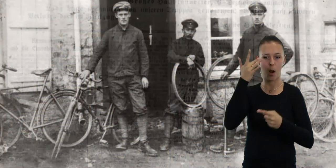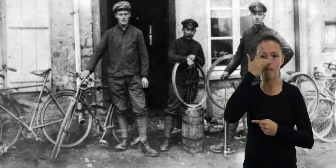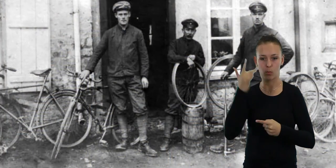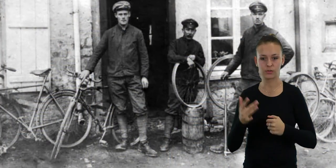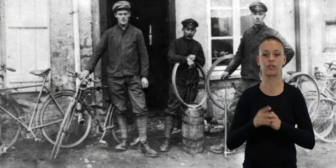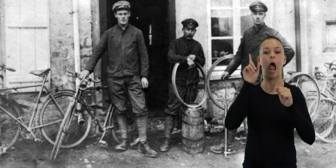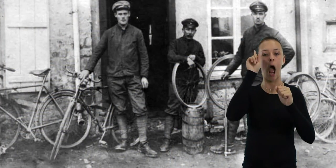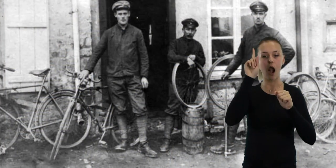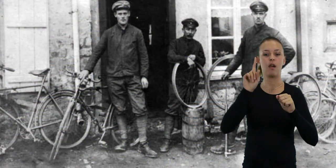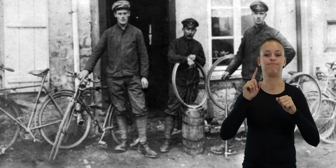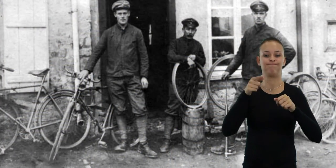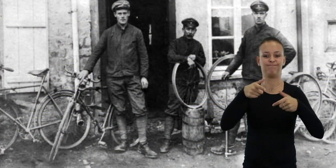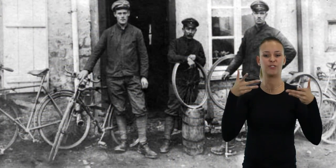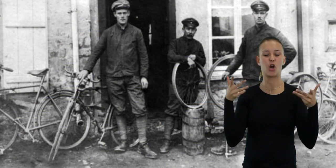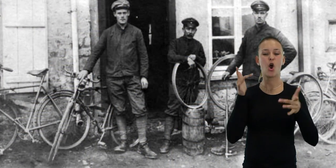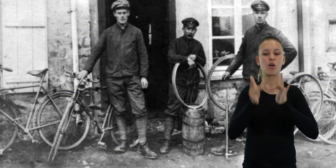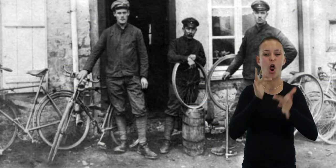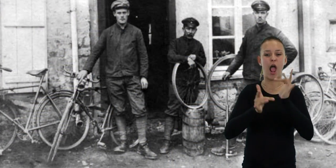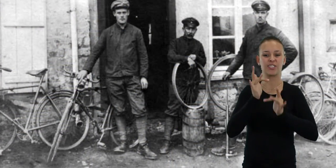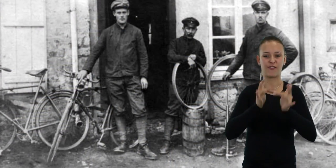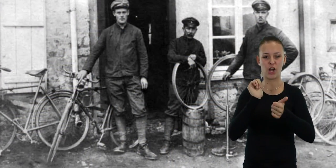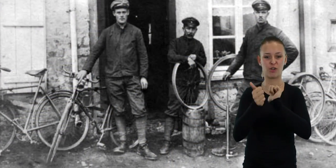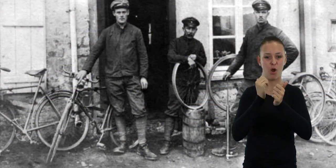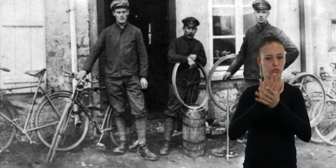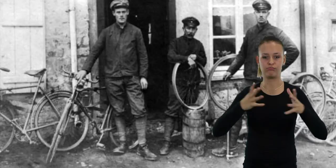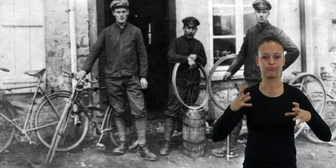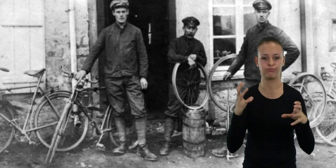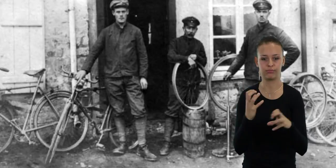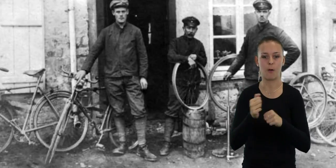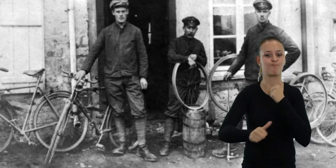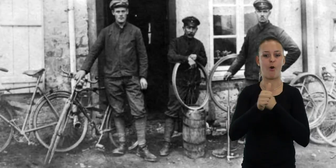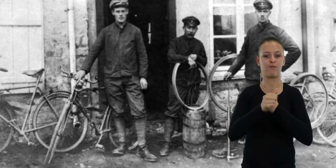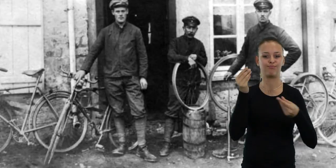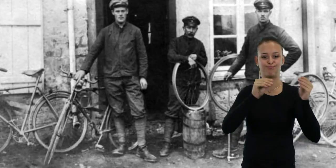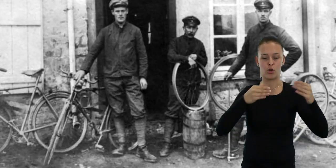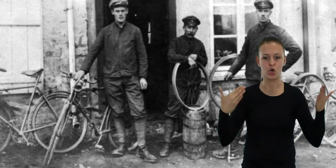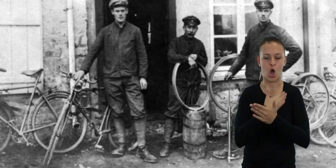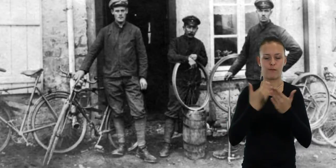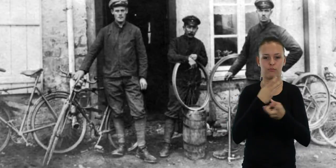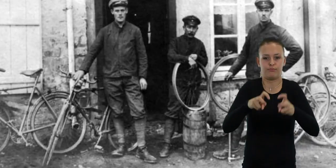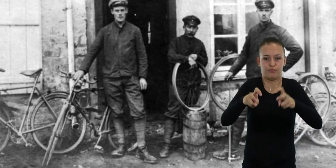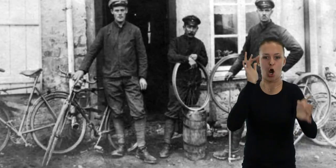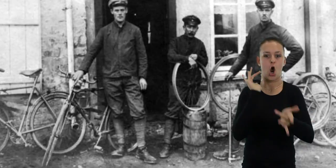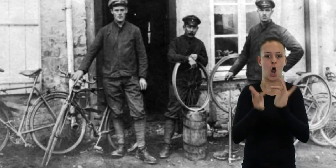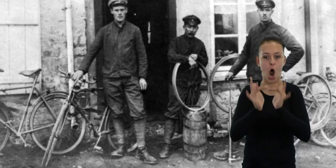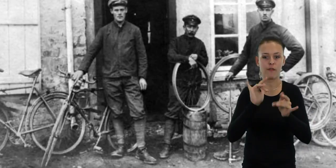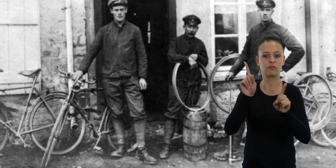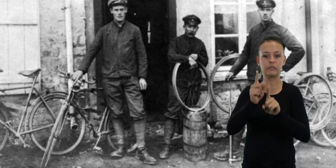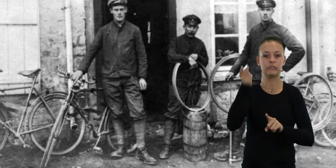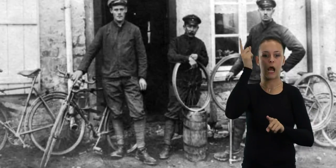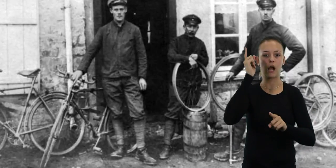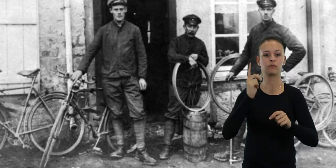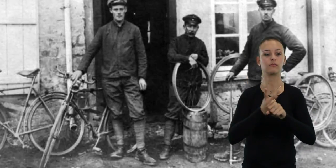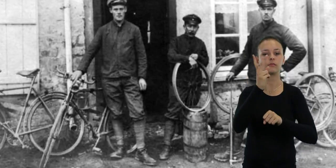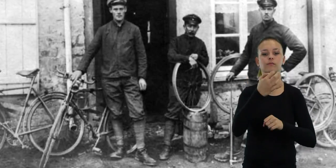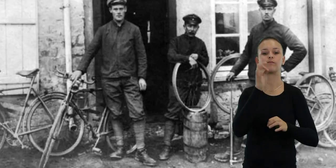Praktycznie zamarł sport kolarski w mieście z powodu rekwizycji większości rowerów i zakazu jazdy nimi bez